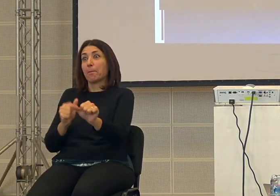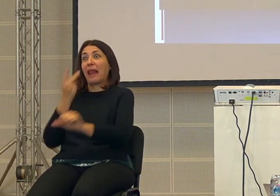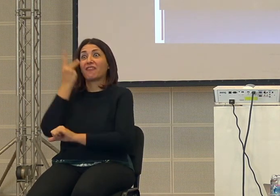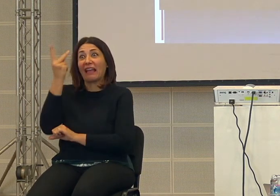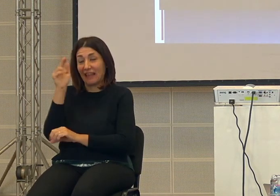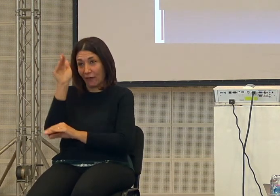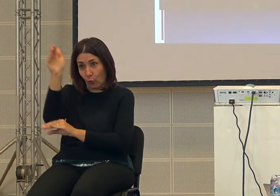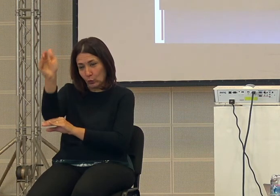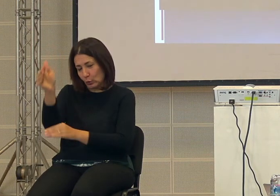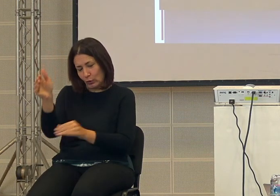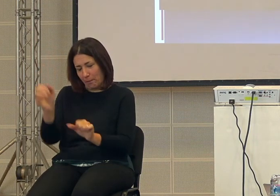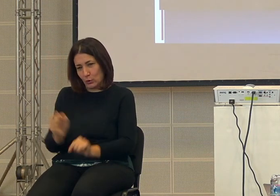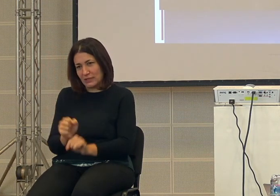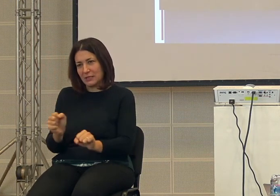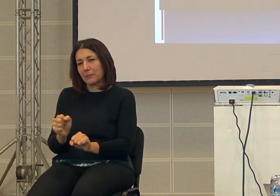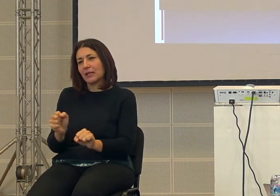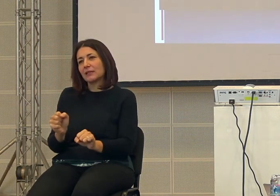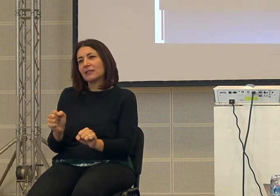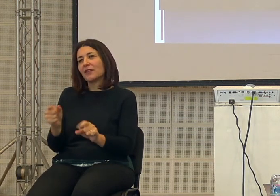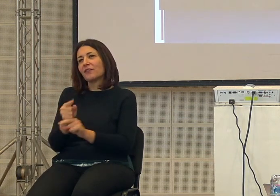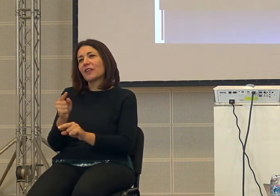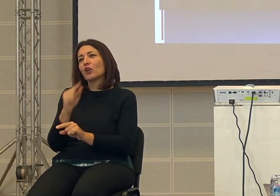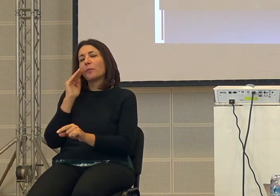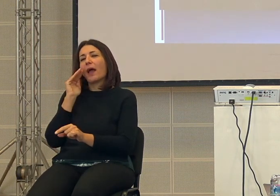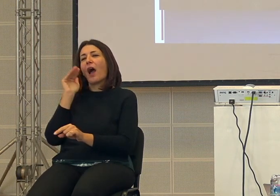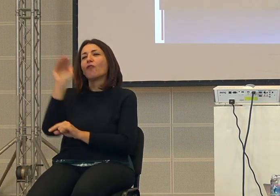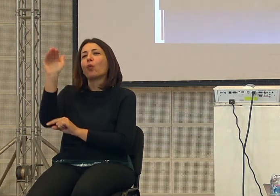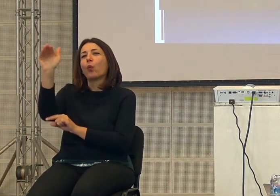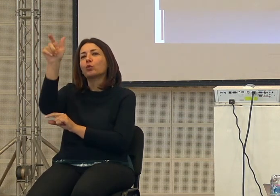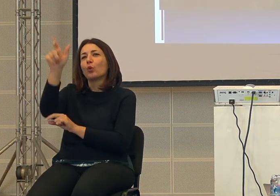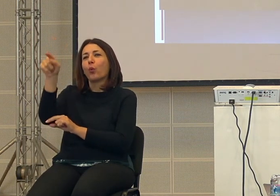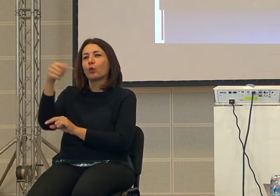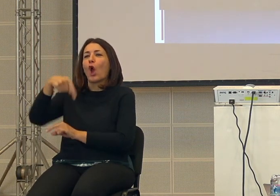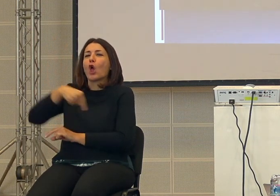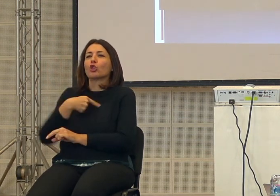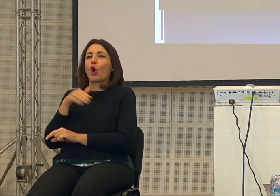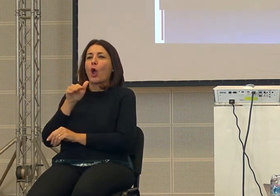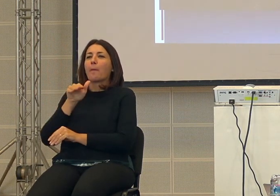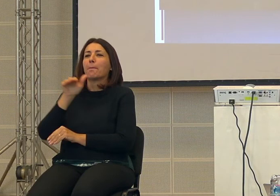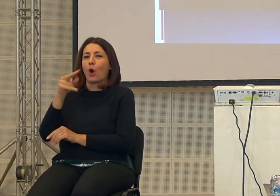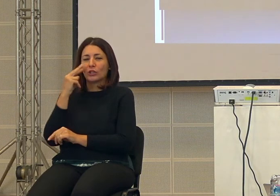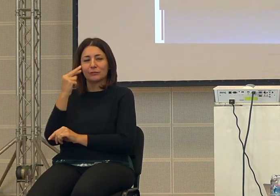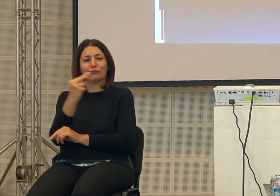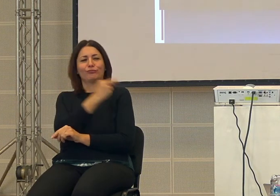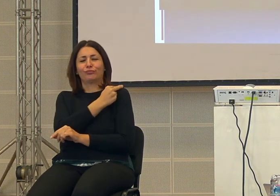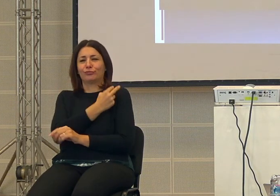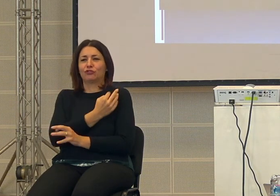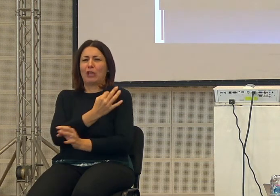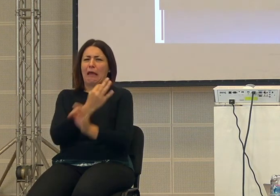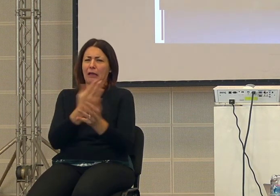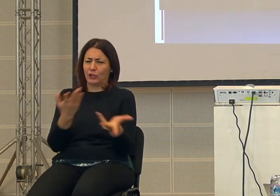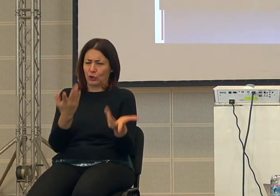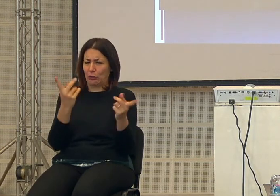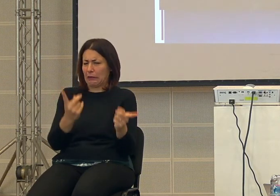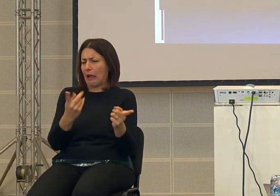anche se poi ai posteri sembra ovvio e noi ovviamente siamo ai posteri e ci sembra che tutte le cose siano abbastanza ovvie ma non sono